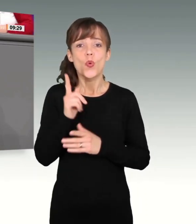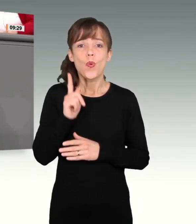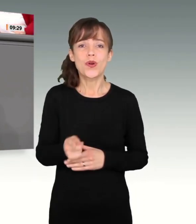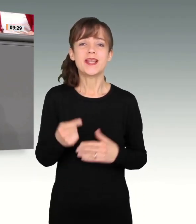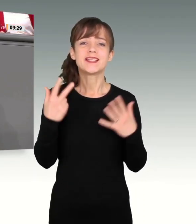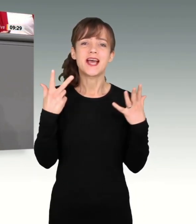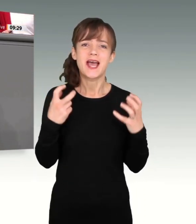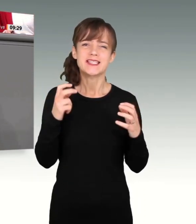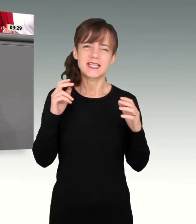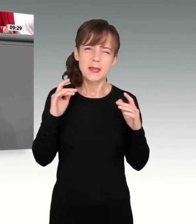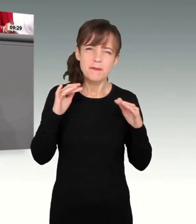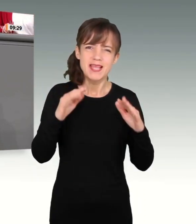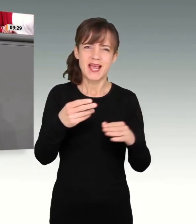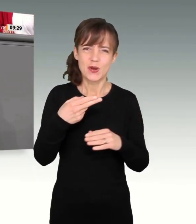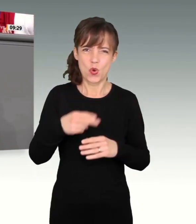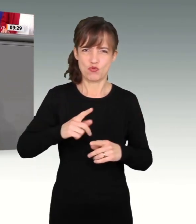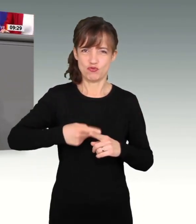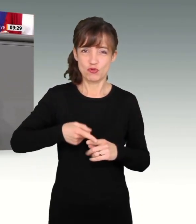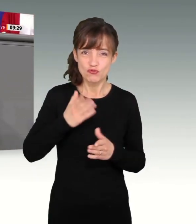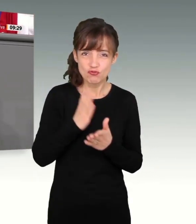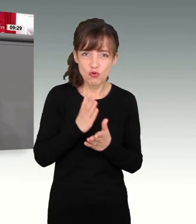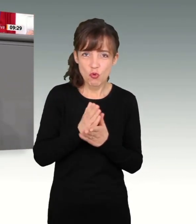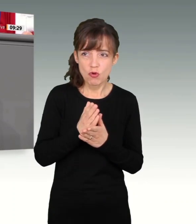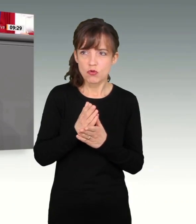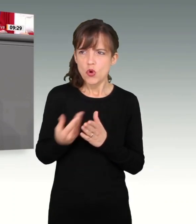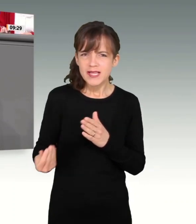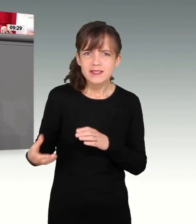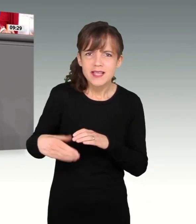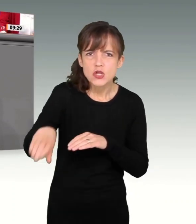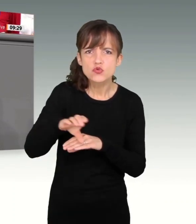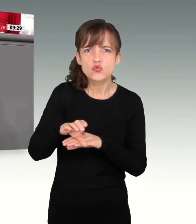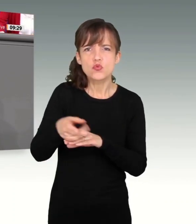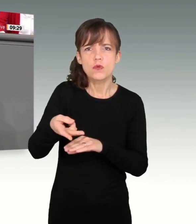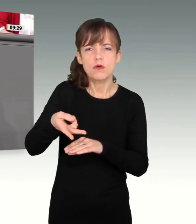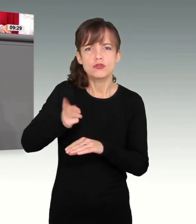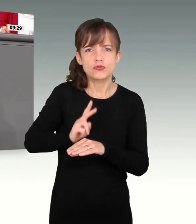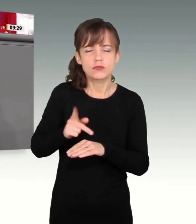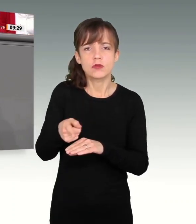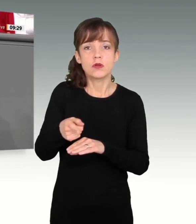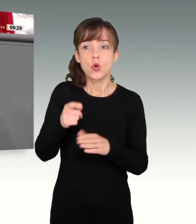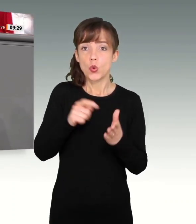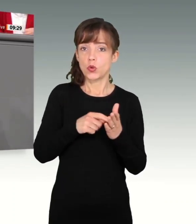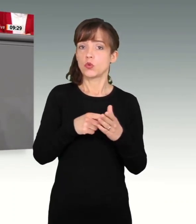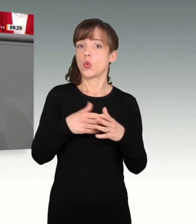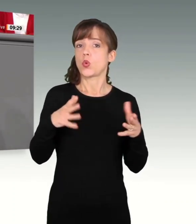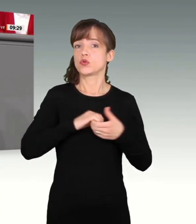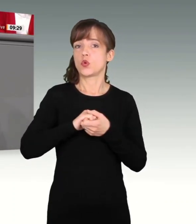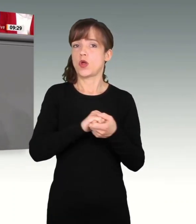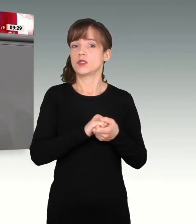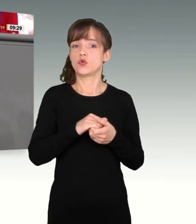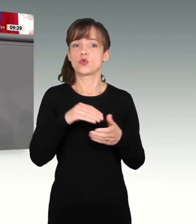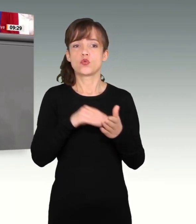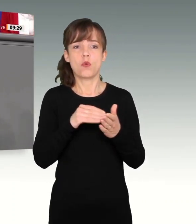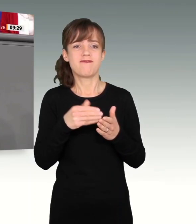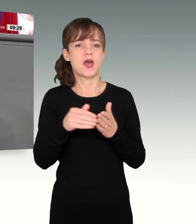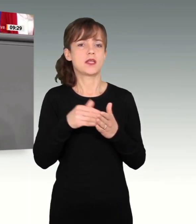Euro Schulden gemacht hat, nur weil die alte GroKo sich noch weitere 60 Milliarden Euro hat genehmigen lassen und 2021